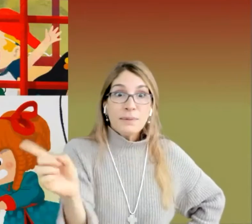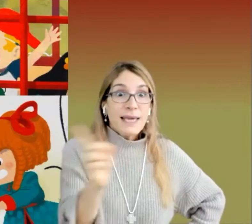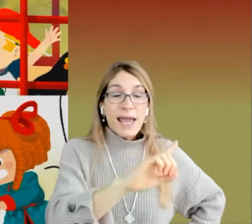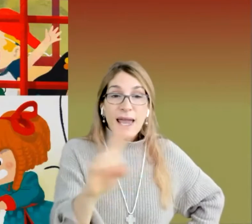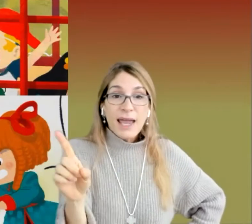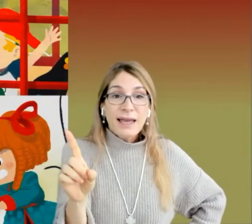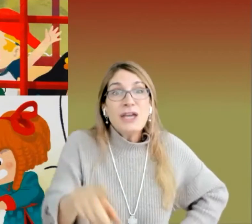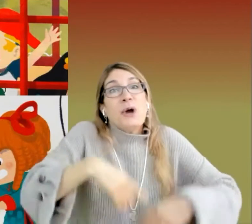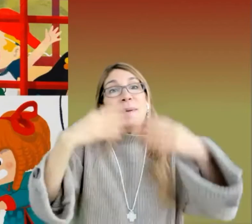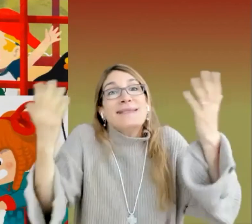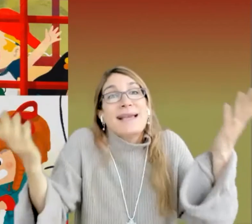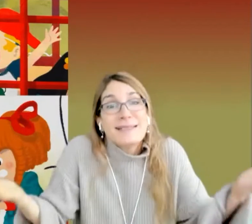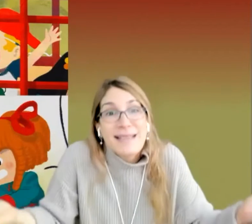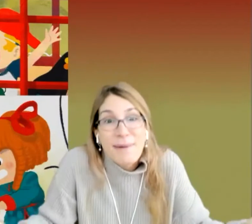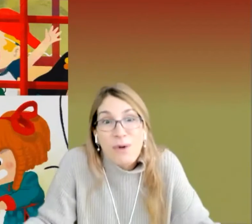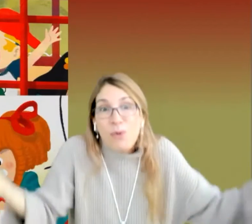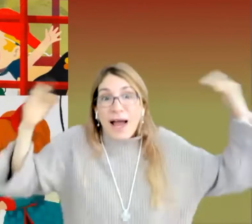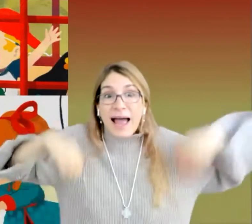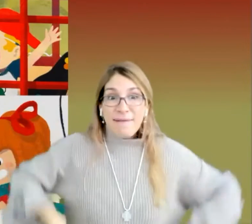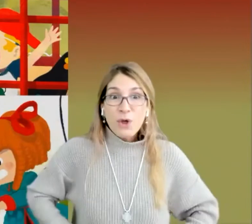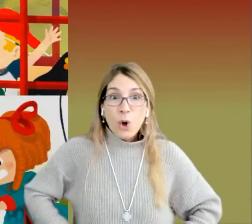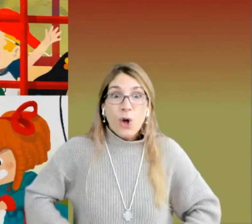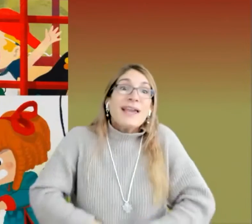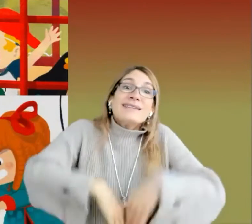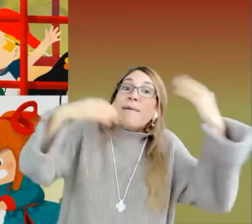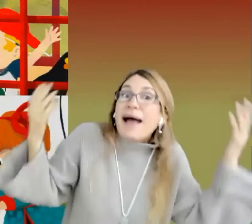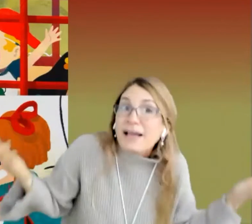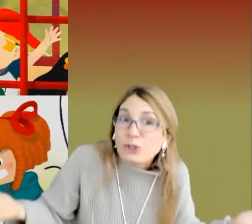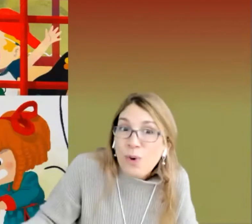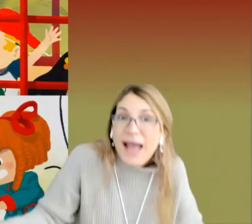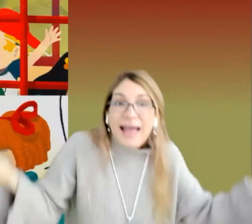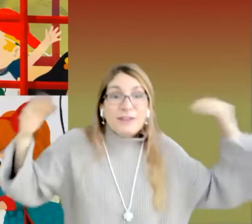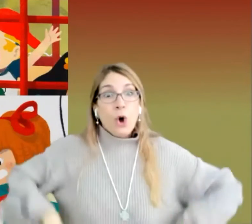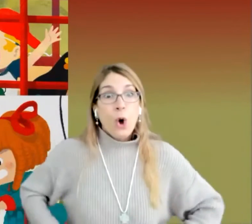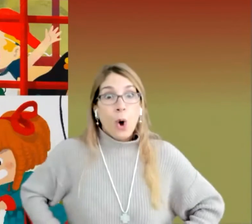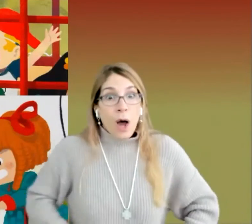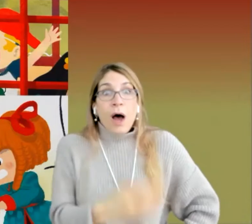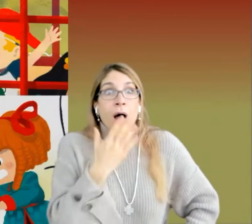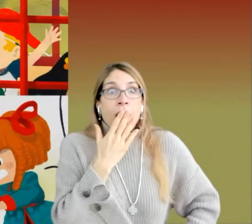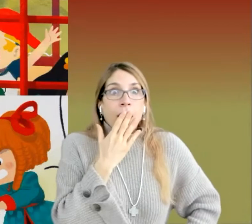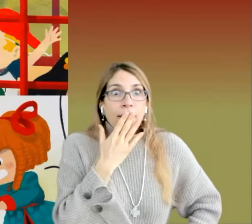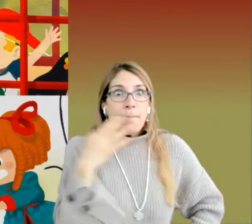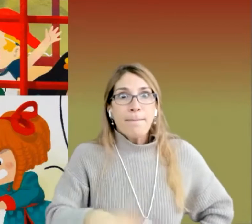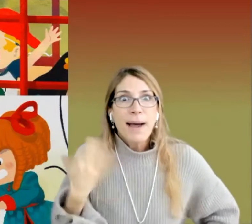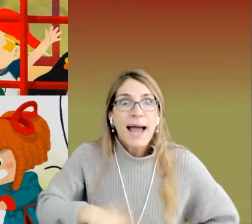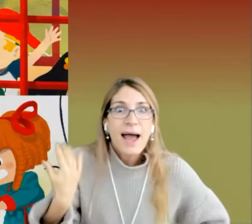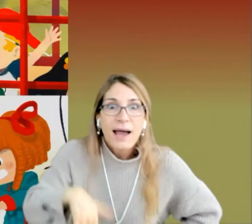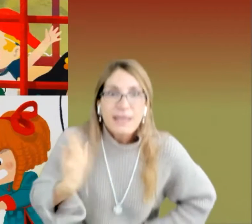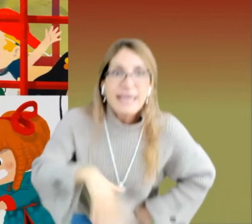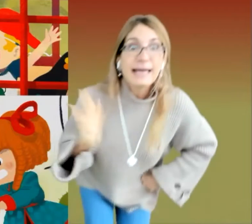bien. Y yo pensé que estaba jugando, que estaba actuando. ¡Oh! ¡Papá! ¿Y